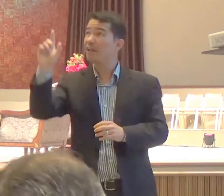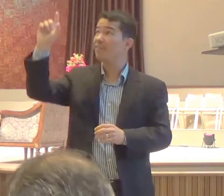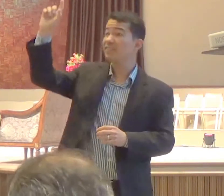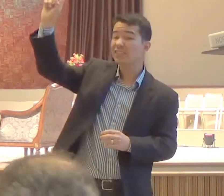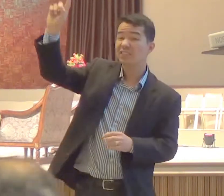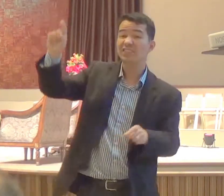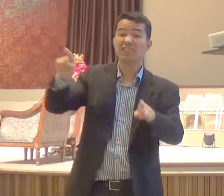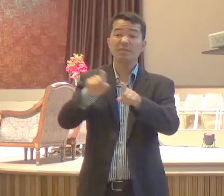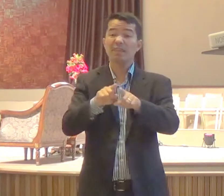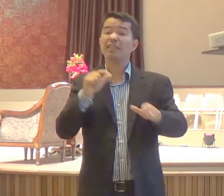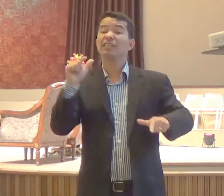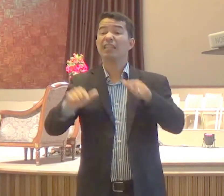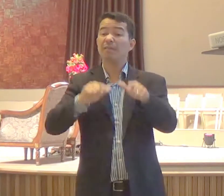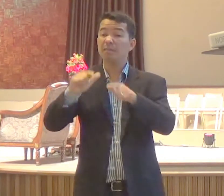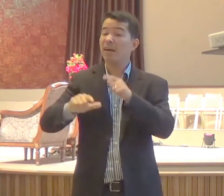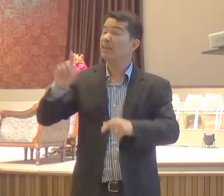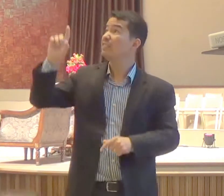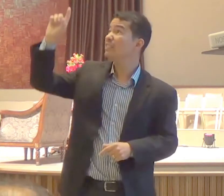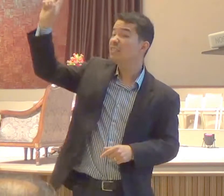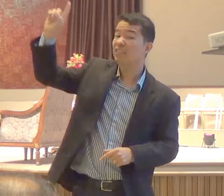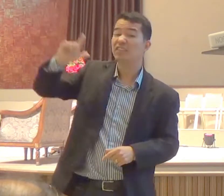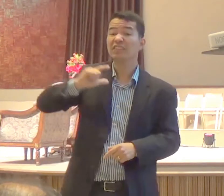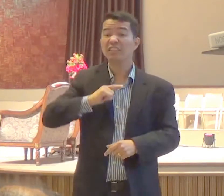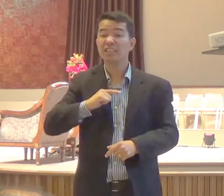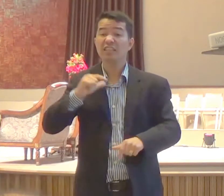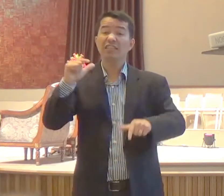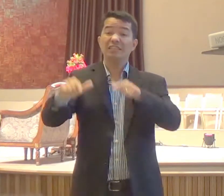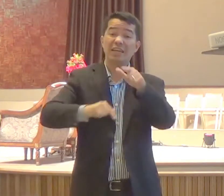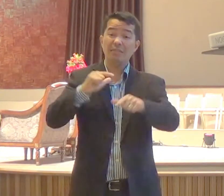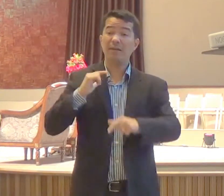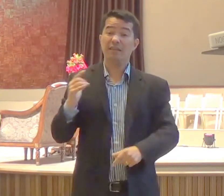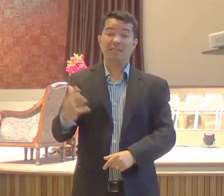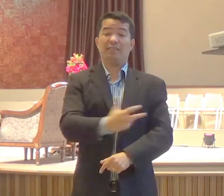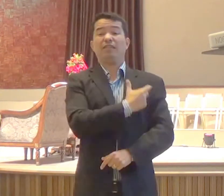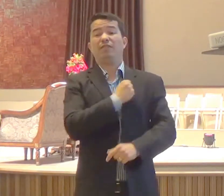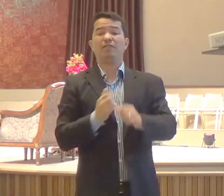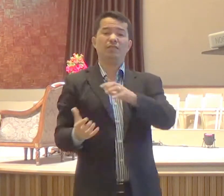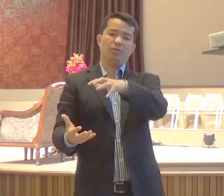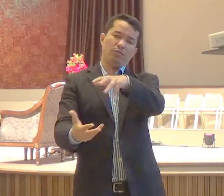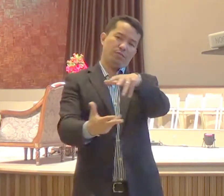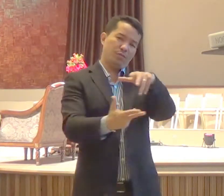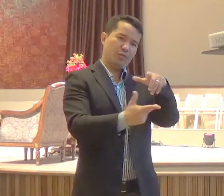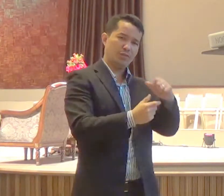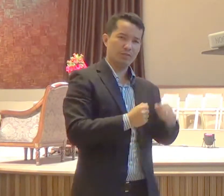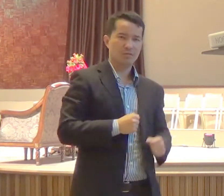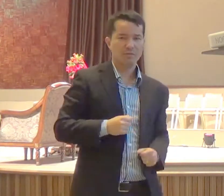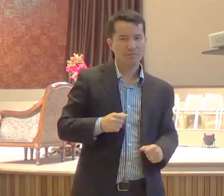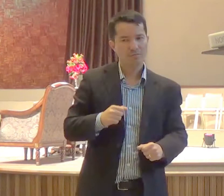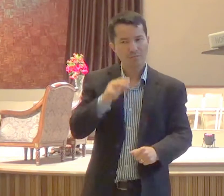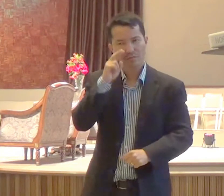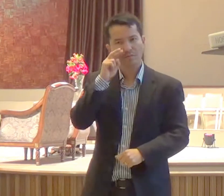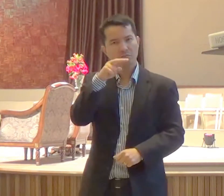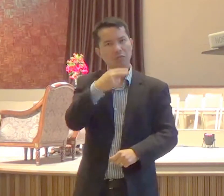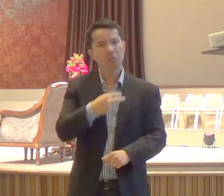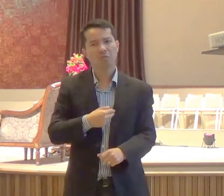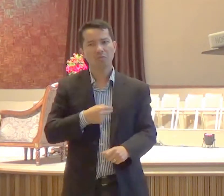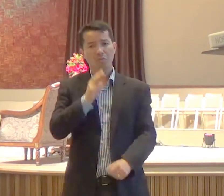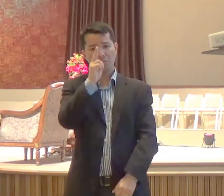obra de Deus, consistiu a eficácia da salvação do mundo, interessante, não no mínimo,